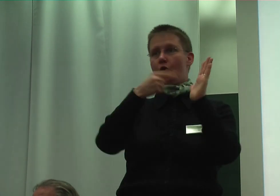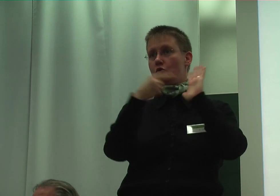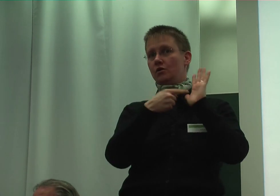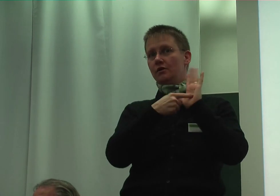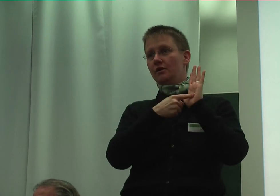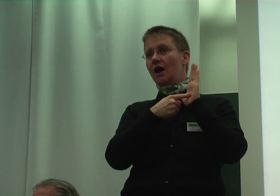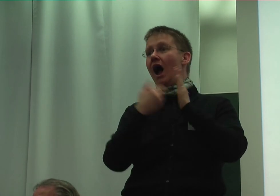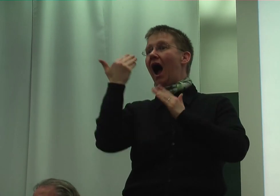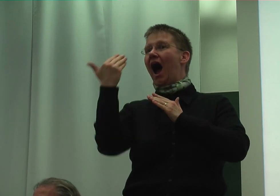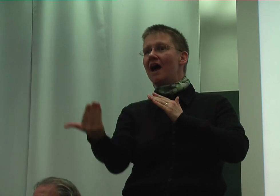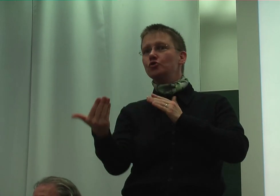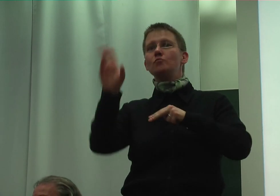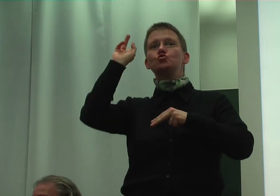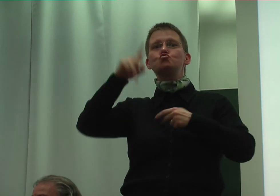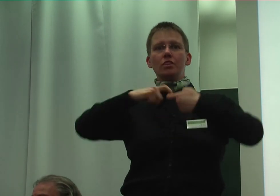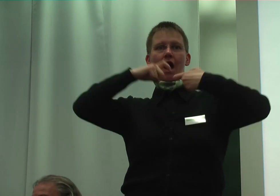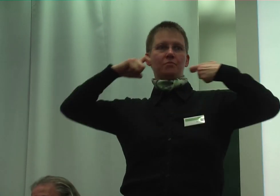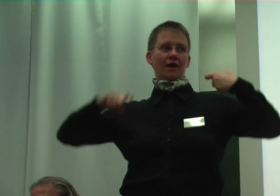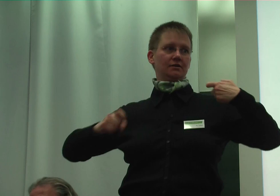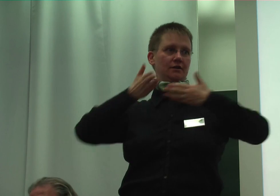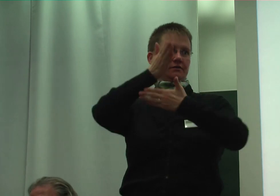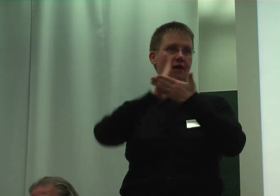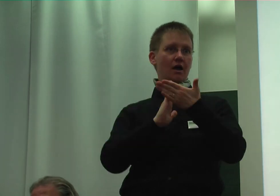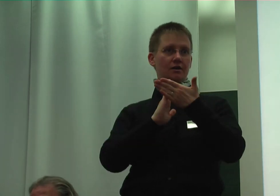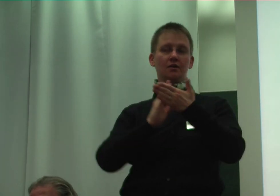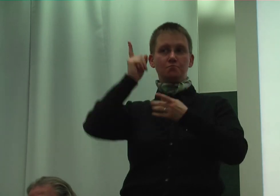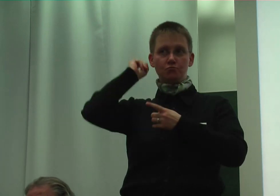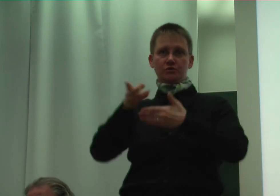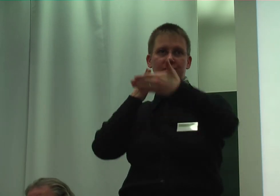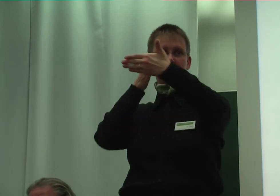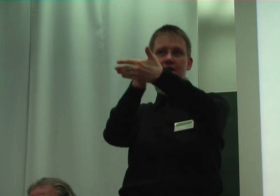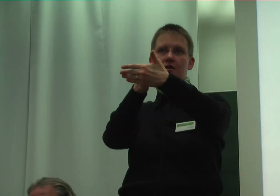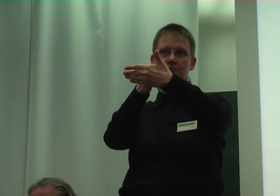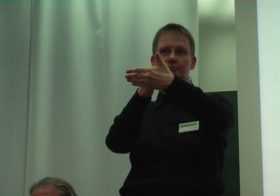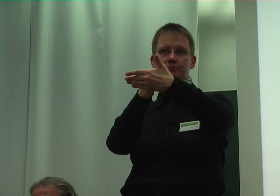einkommensunerbilliger Teilhabe Geld zu erreichen, zu unterstützen.